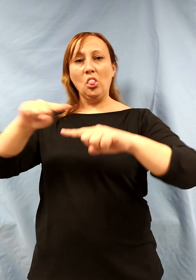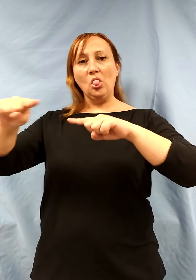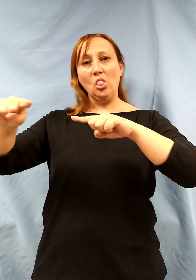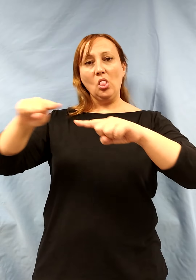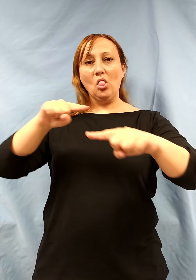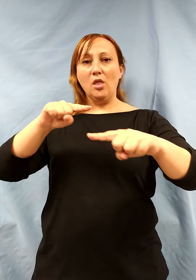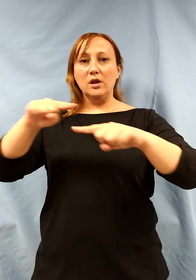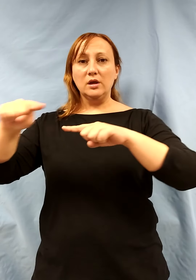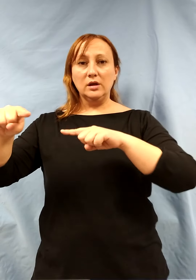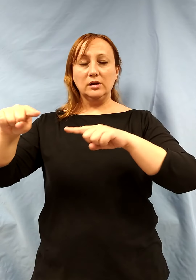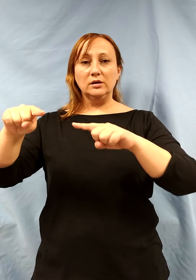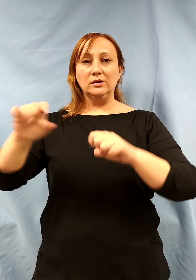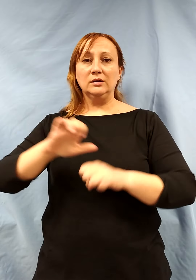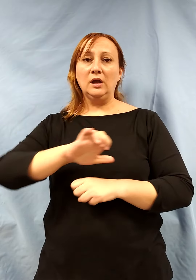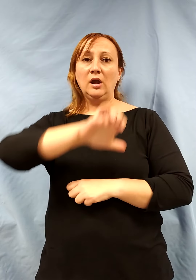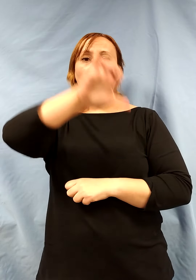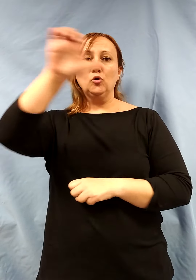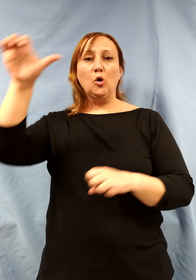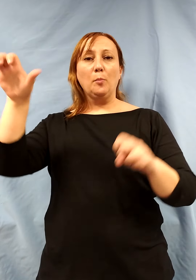mejores restaurantes europeos